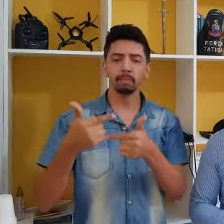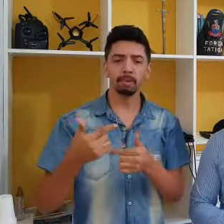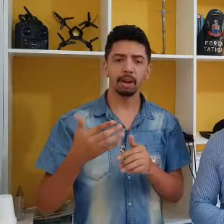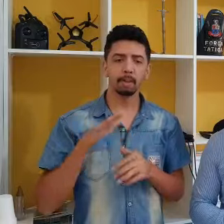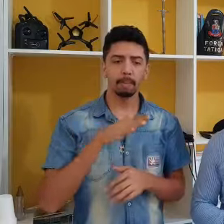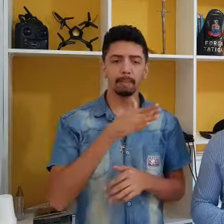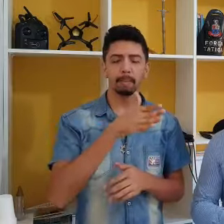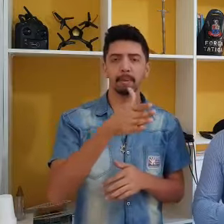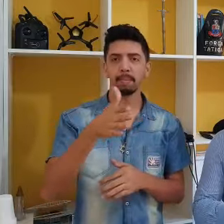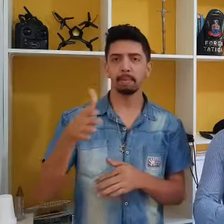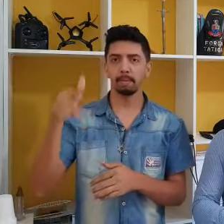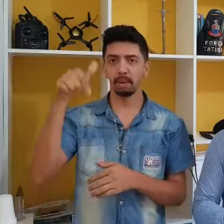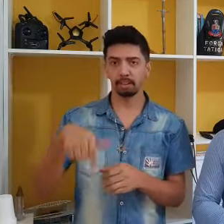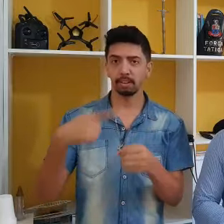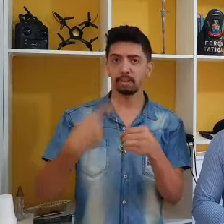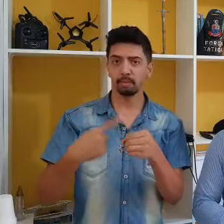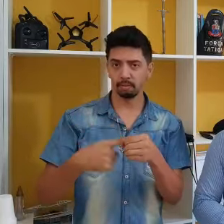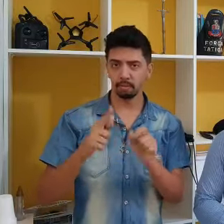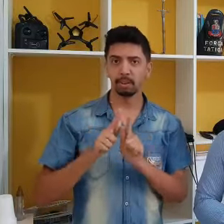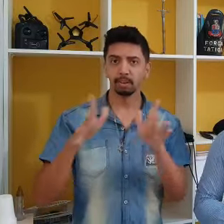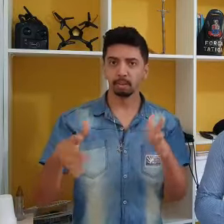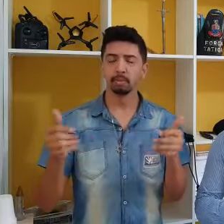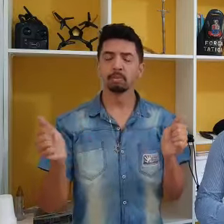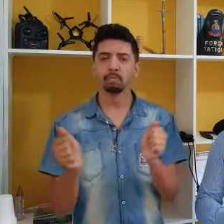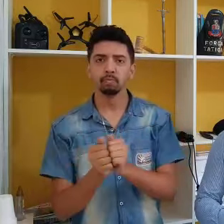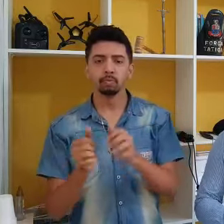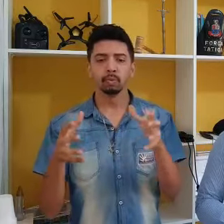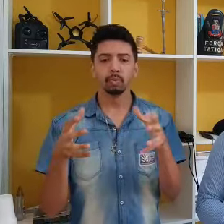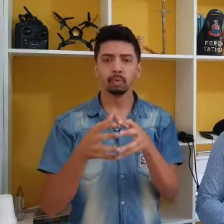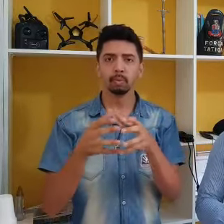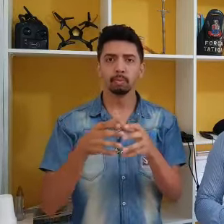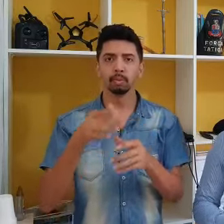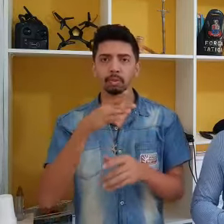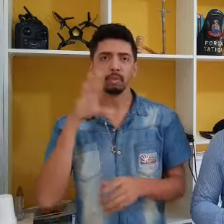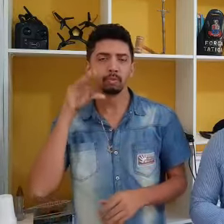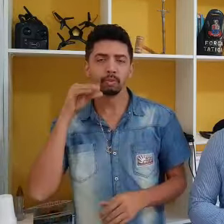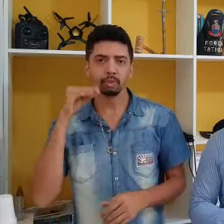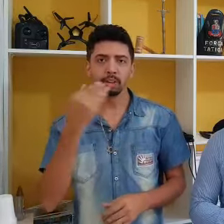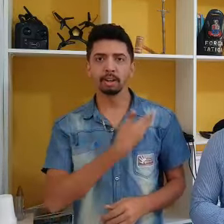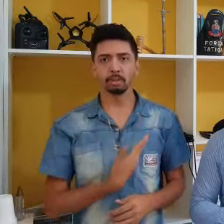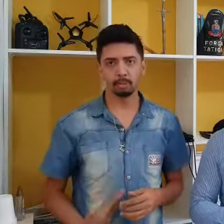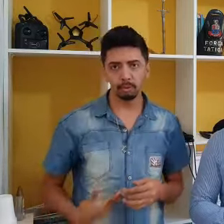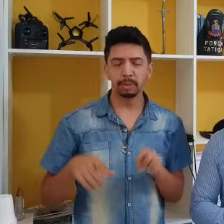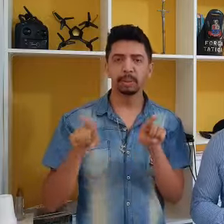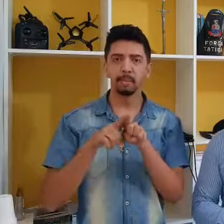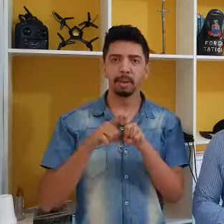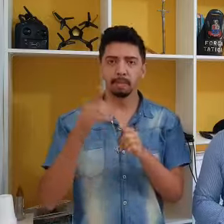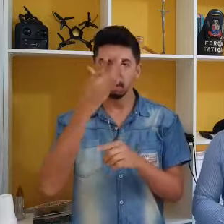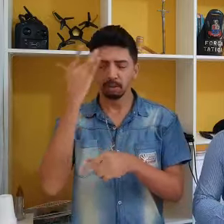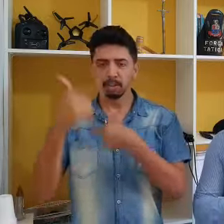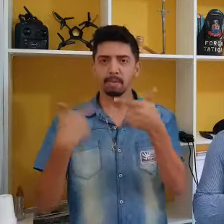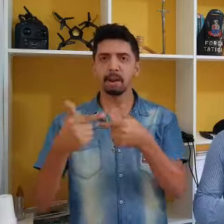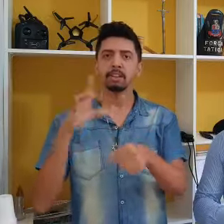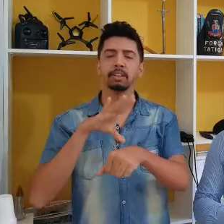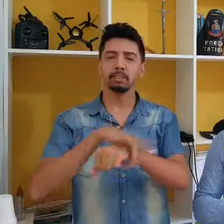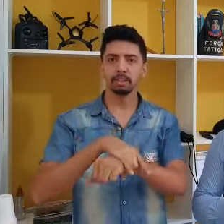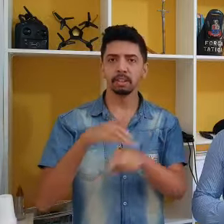Guarulhos com agentes de segurança, funcionários públicos e também funcionários privados, na parte de